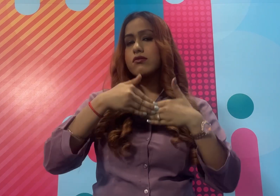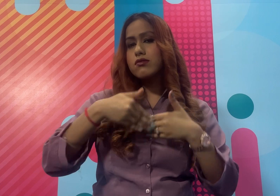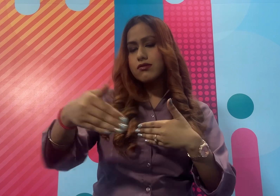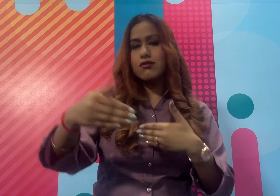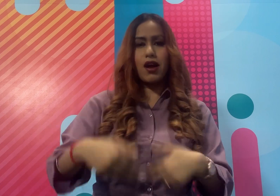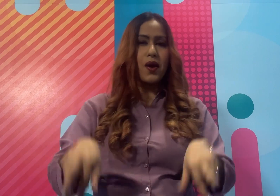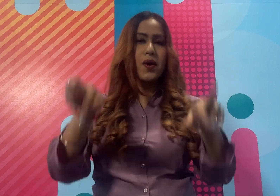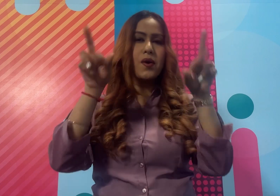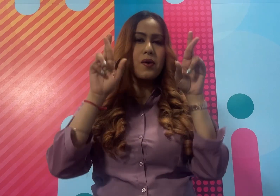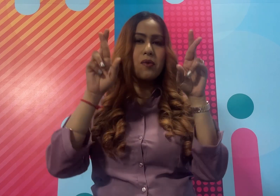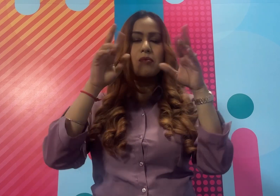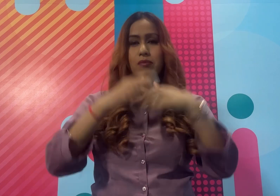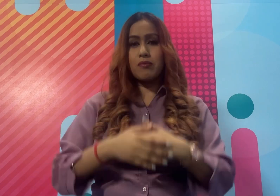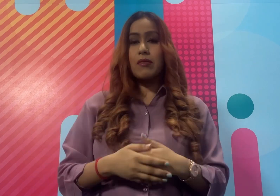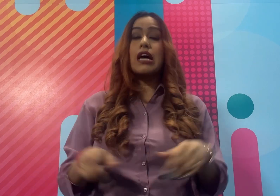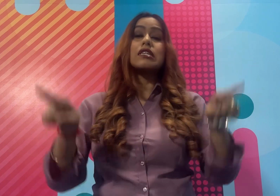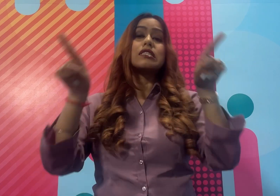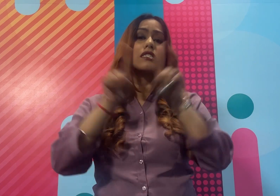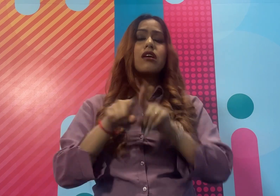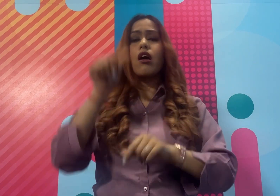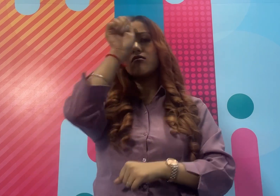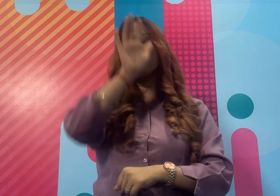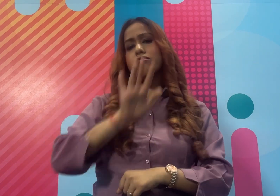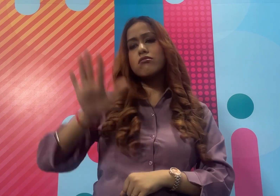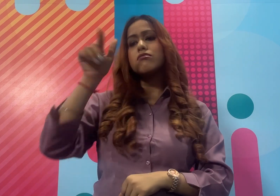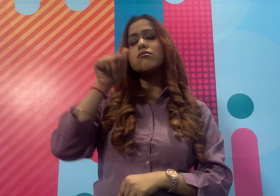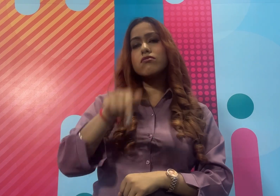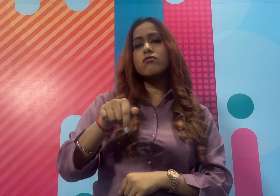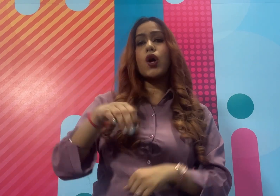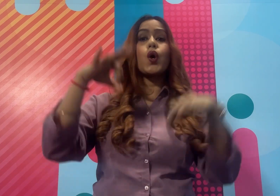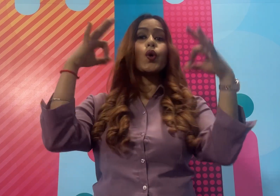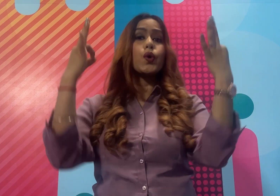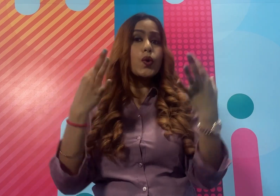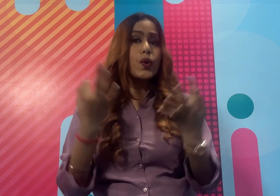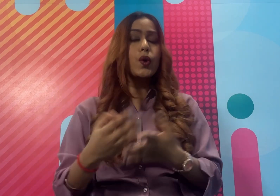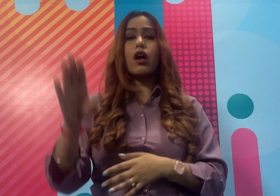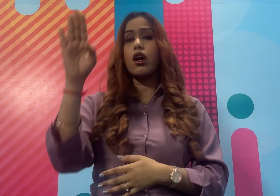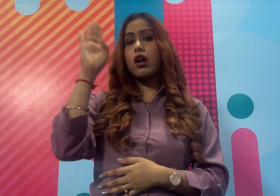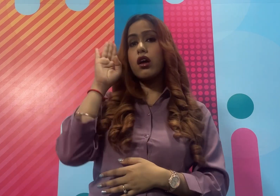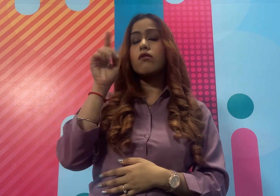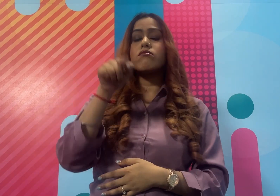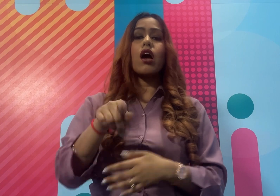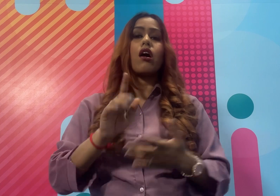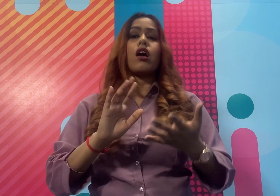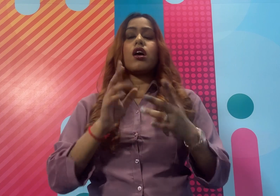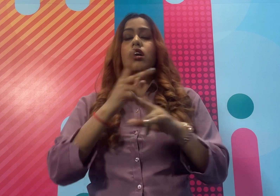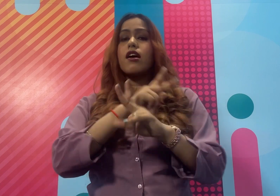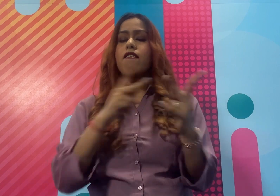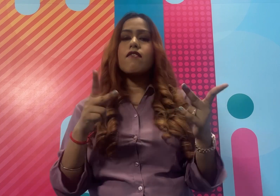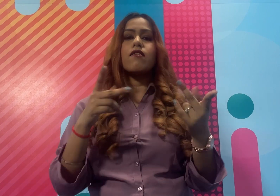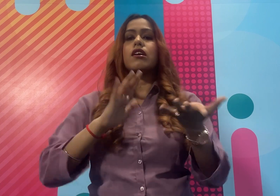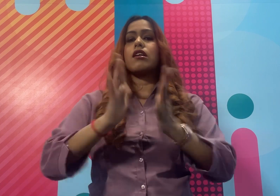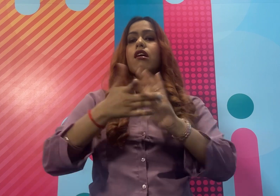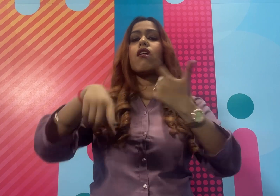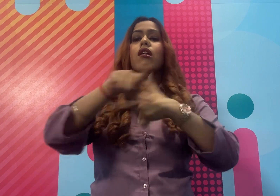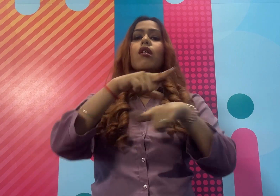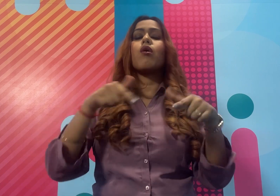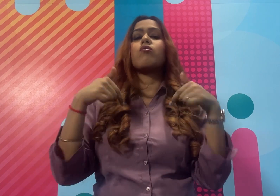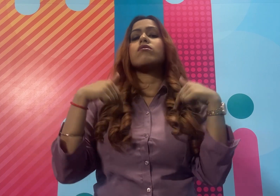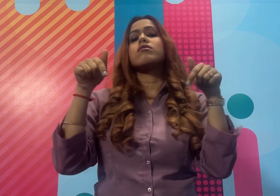भी हम इस वीडियो series को continue करेंगे इसी तरह देश में हो रही ताजा घटनाओं को आप तक sign